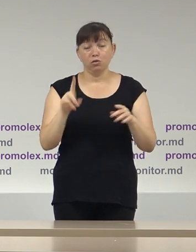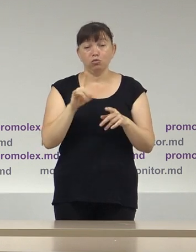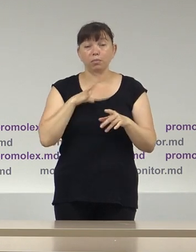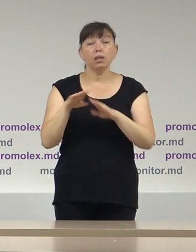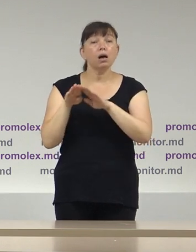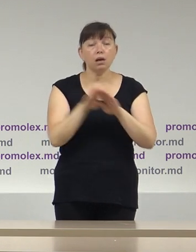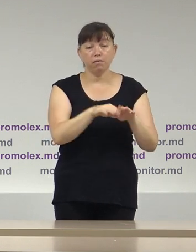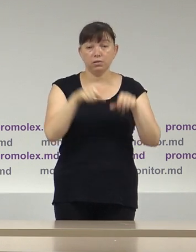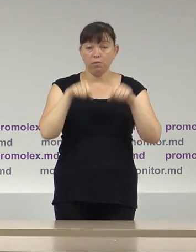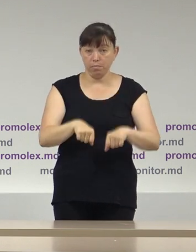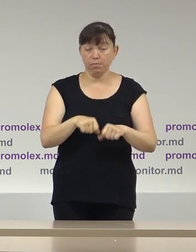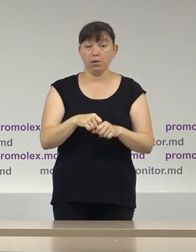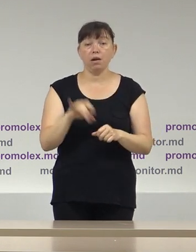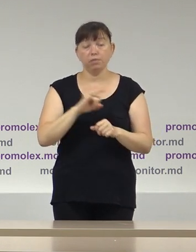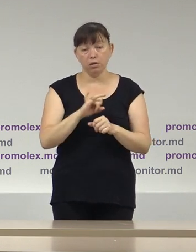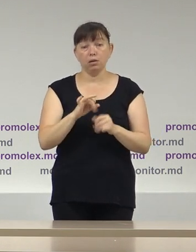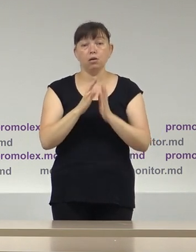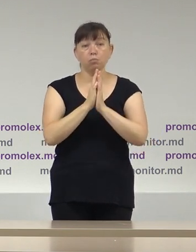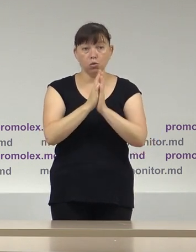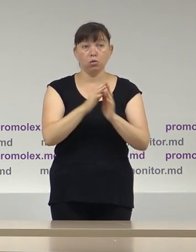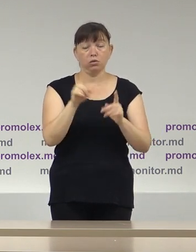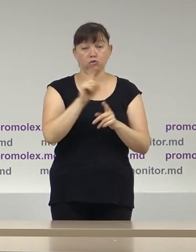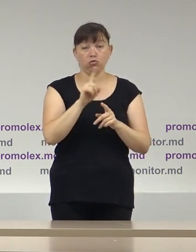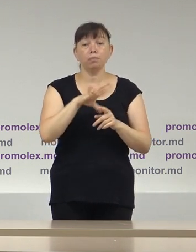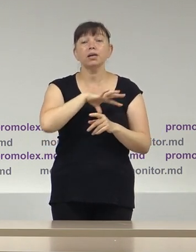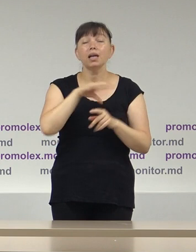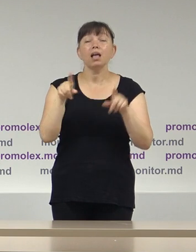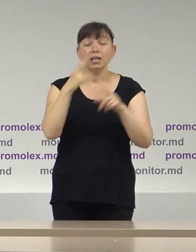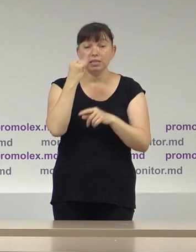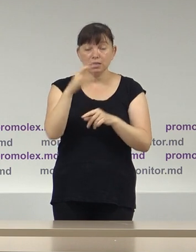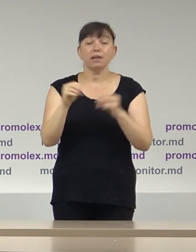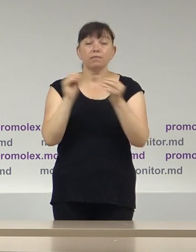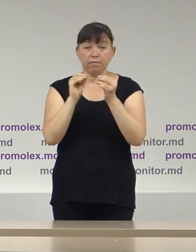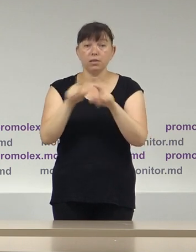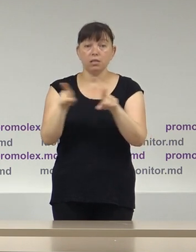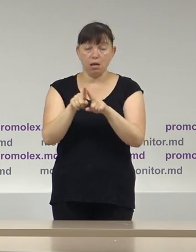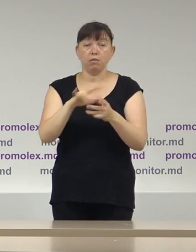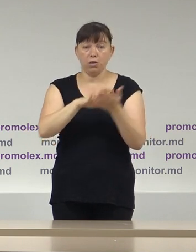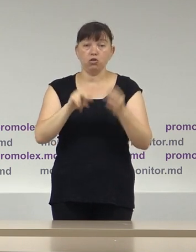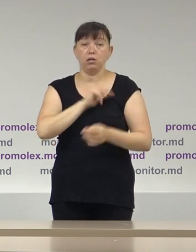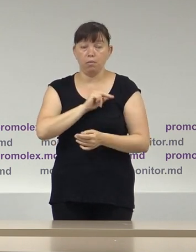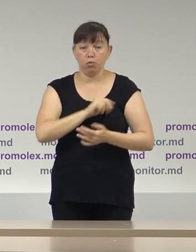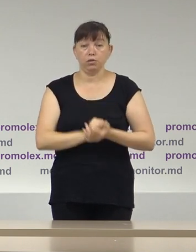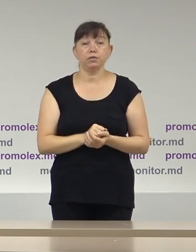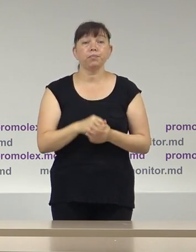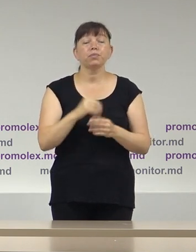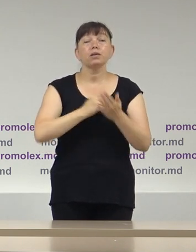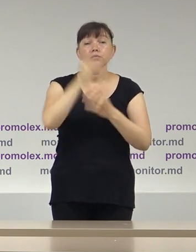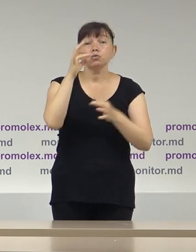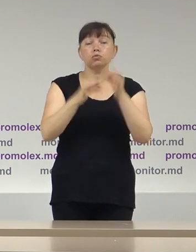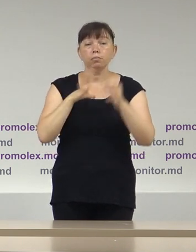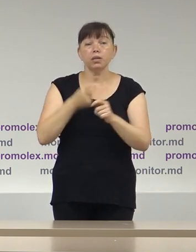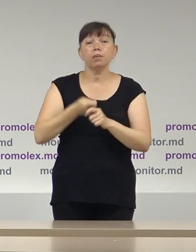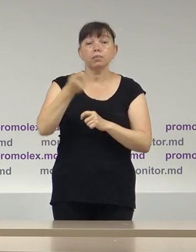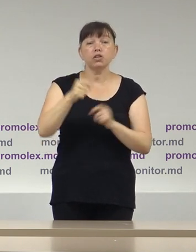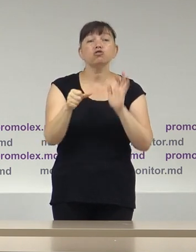și încurajează instituția să procedeze în continuare de aceeași manieră. La curte de apel au fost depuse